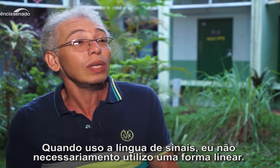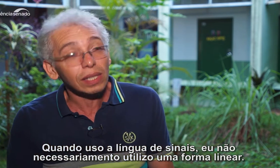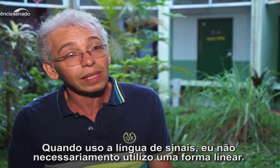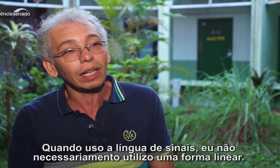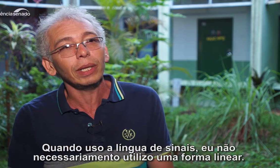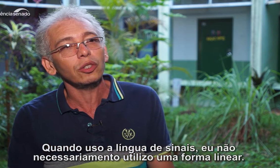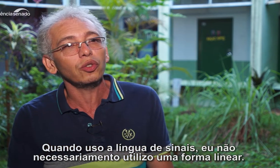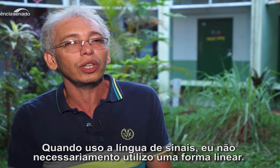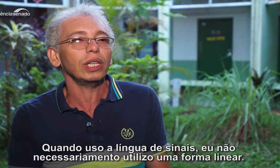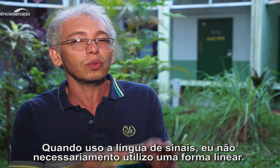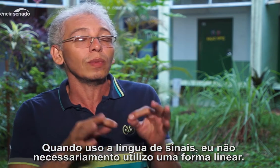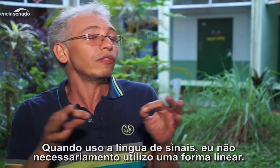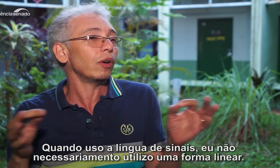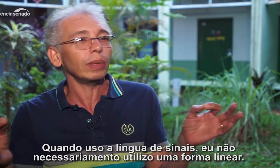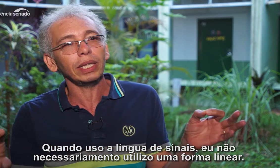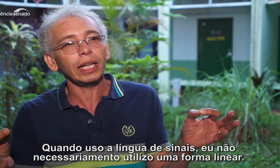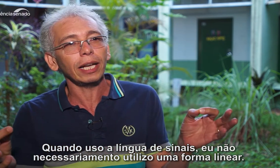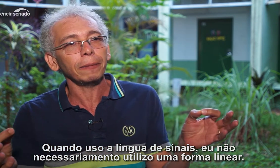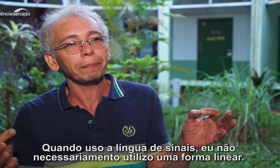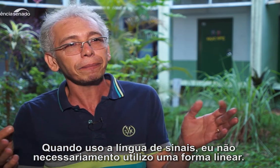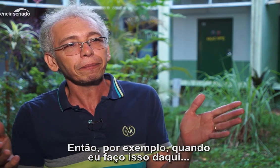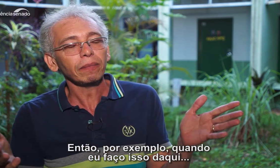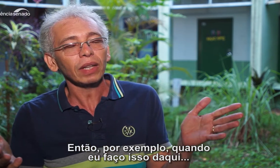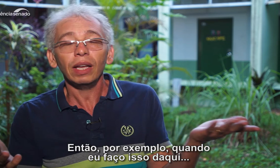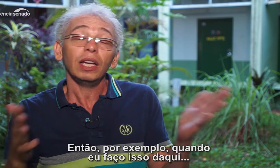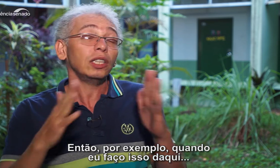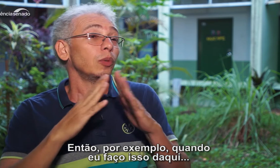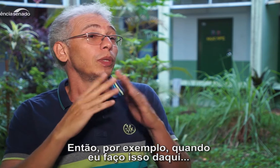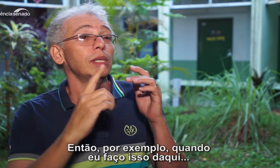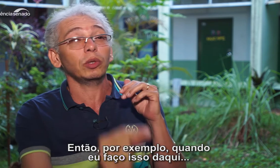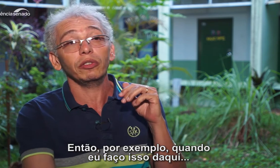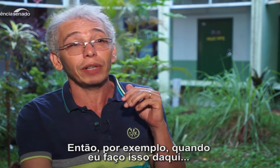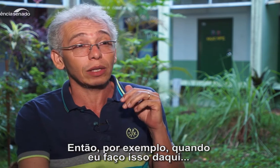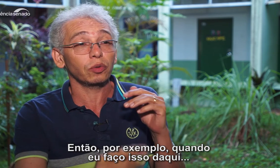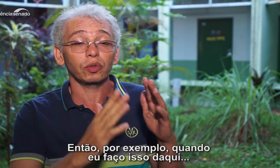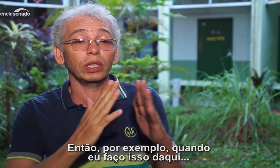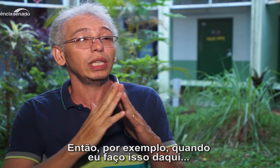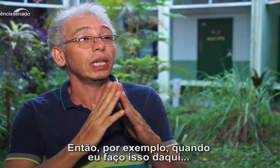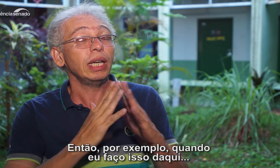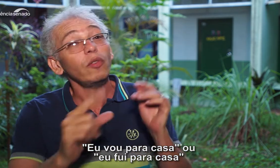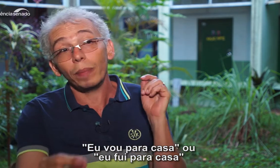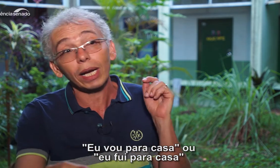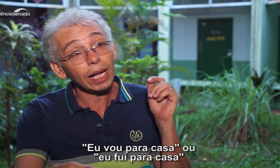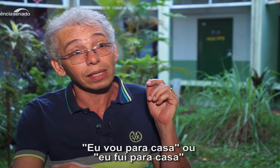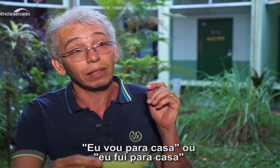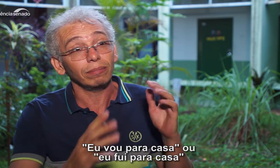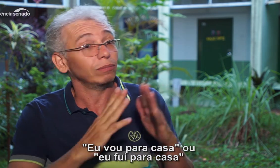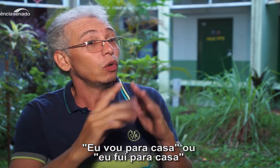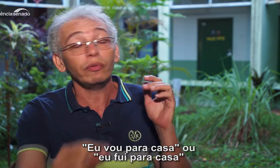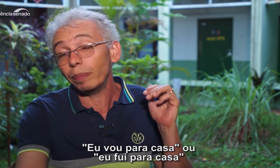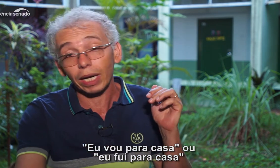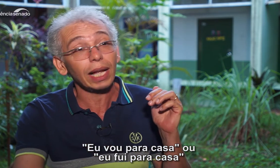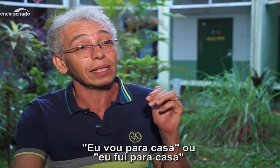necessariamente utilizo uma forma linear. Então, por exemplo, quando eu falo isso daqui, eu vou para casa. Ou fui para casa.